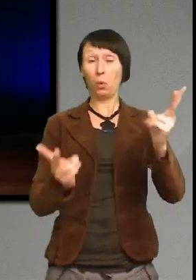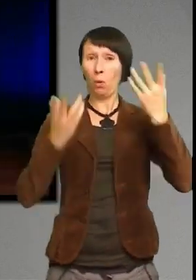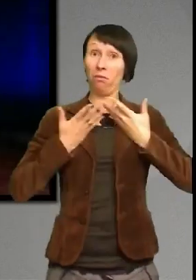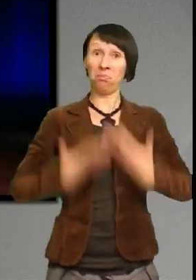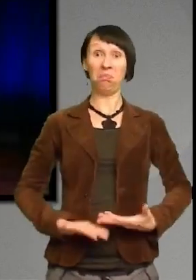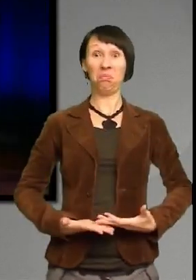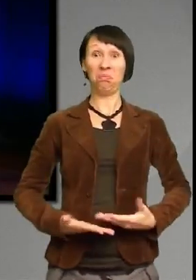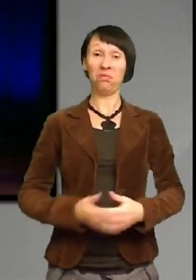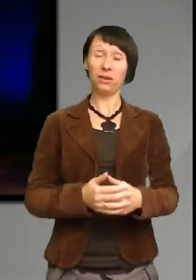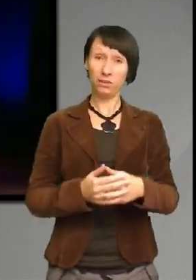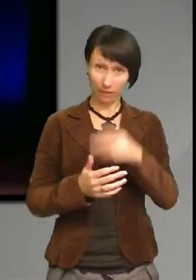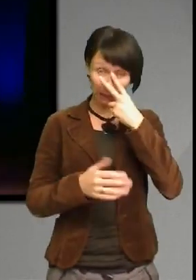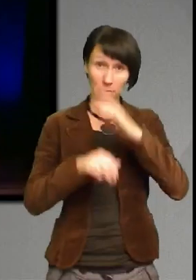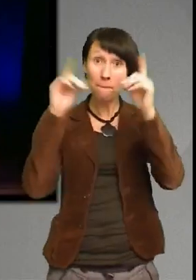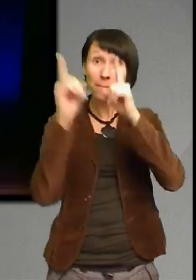ser sura och missnöjd ut än de som skrattar och ler.